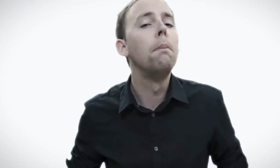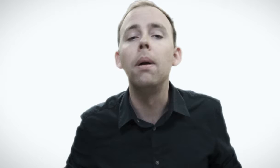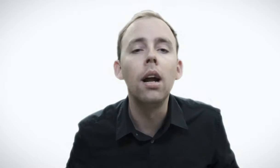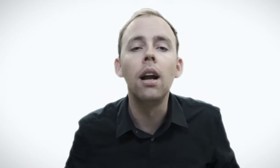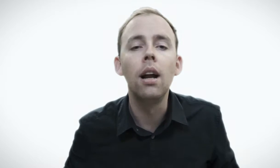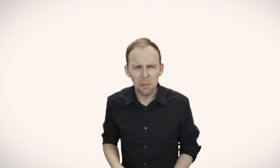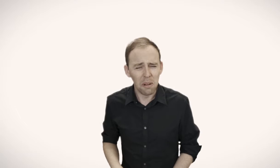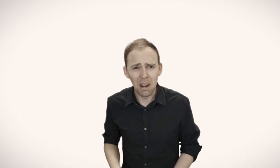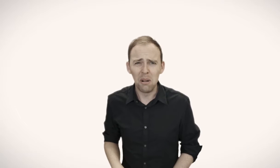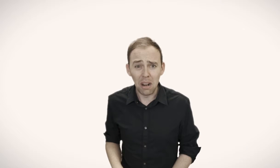Jeg prøver.